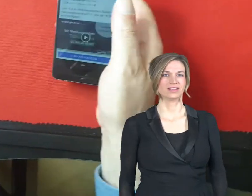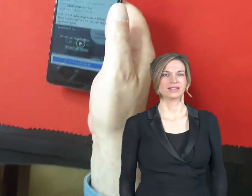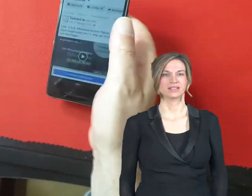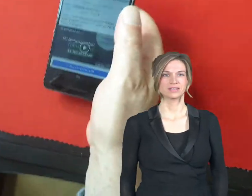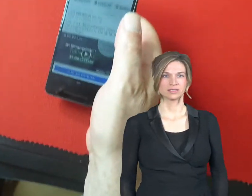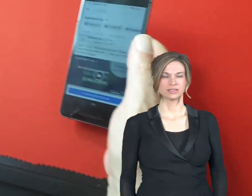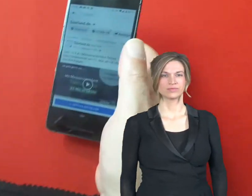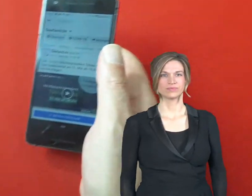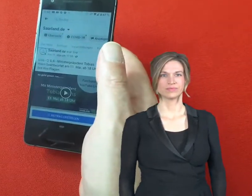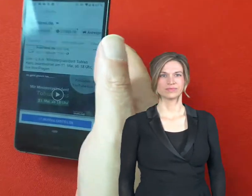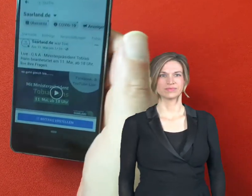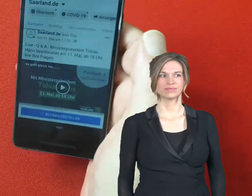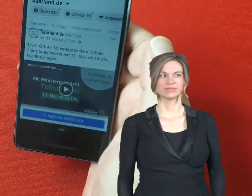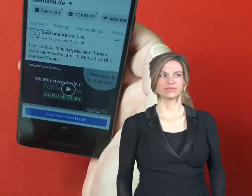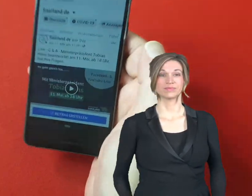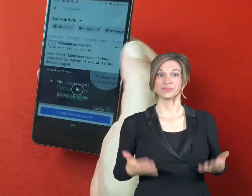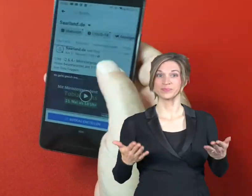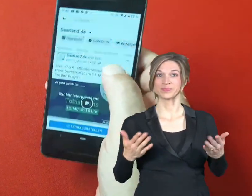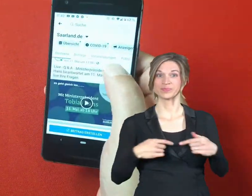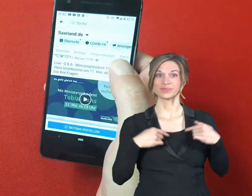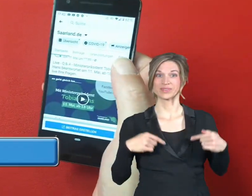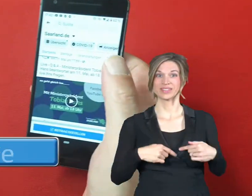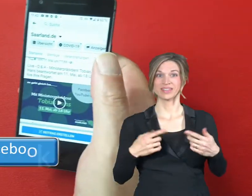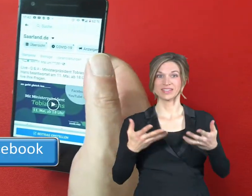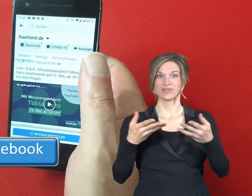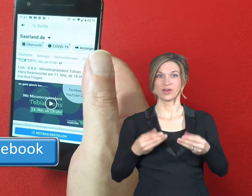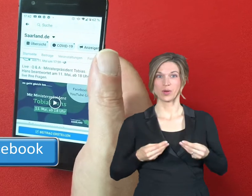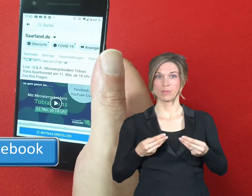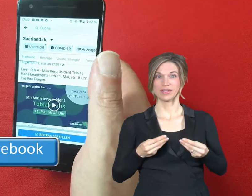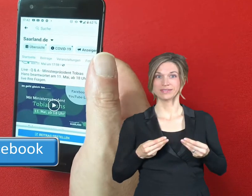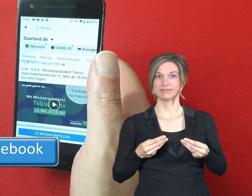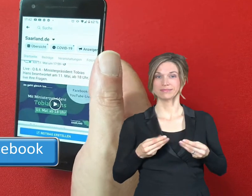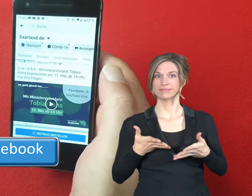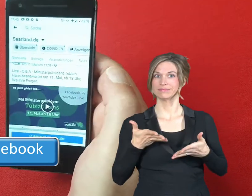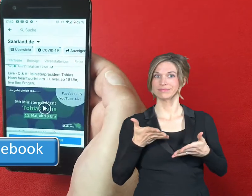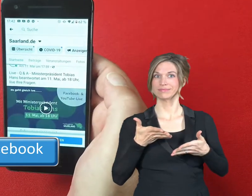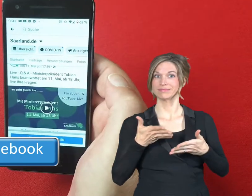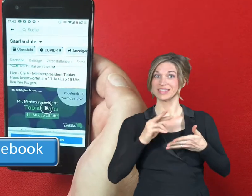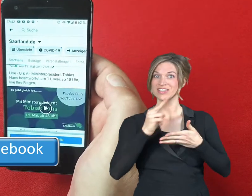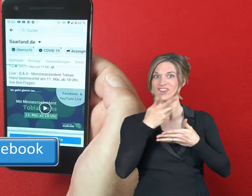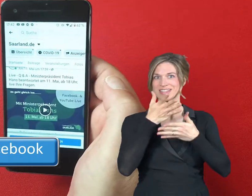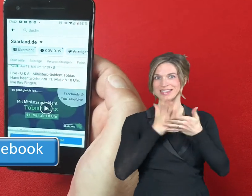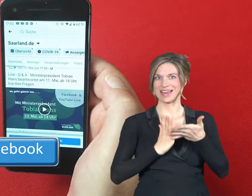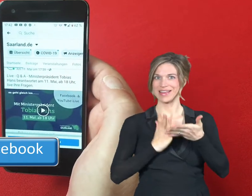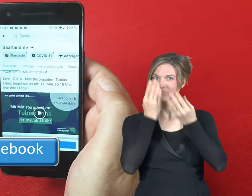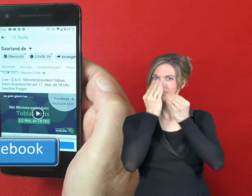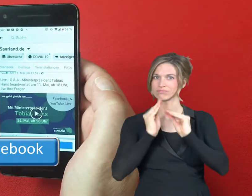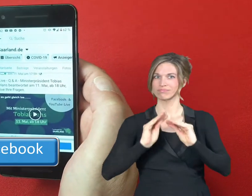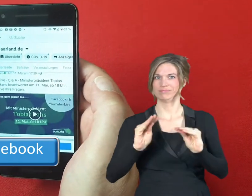So, herzlich willkommen Teil 2. Wir schauen uns jetzt an, wie